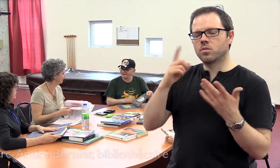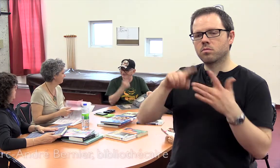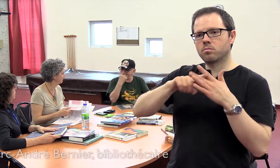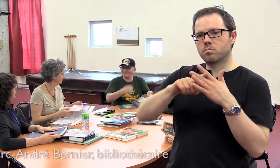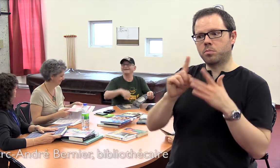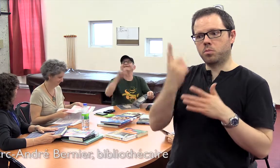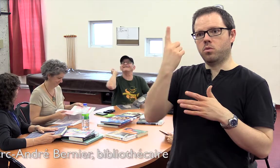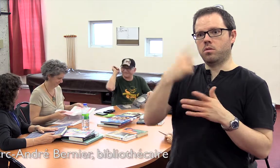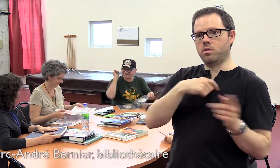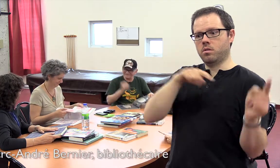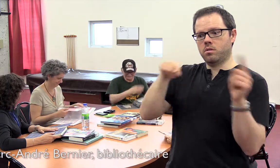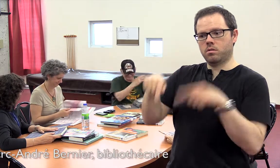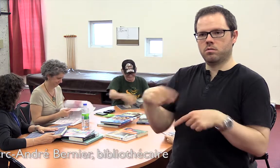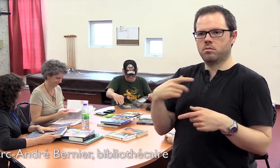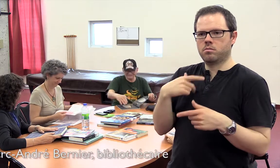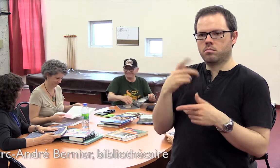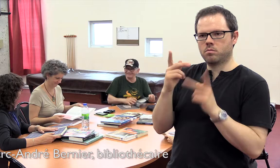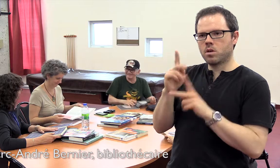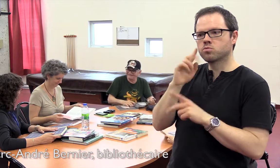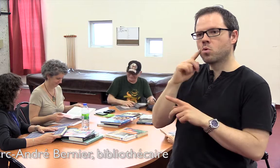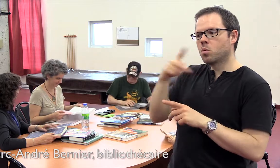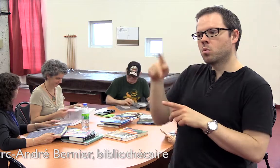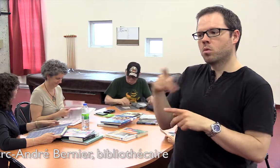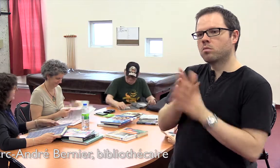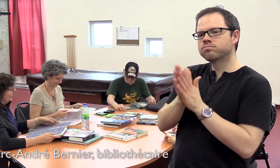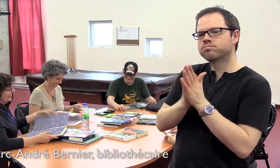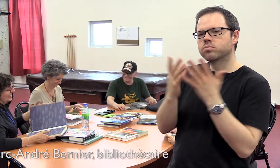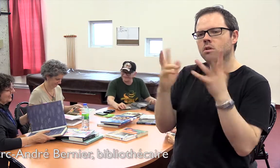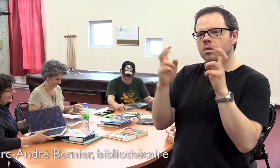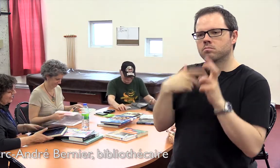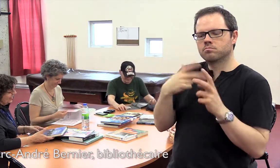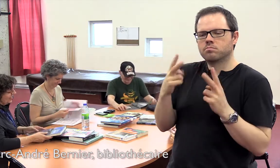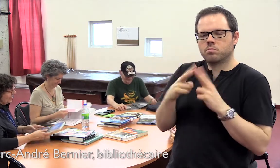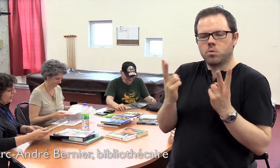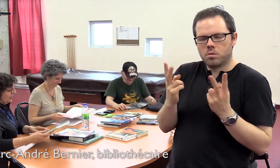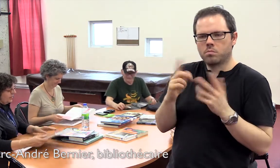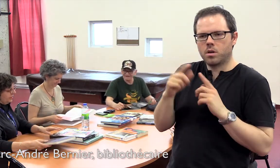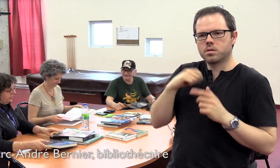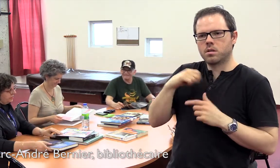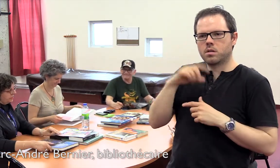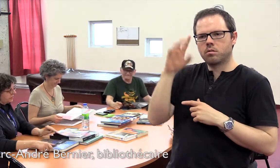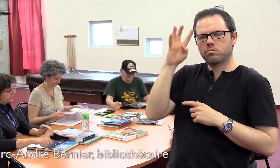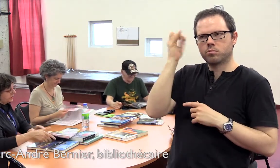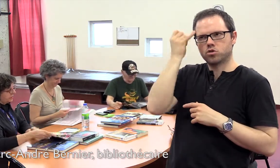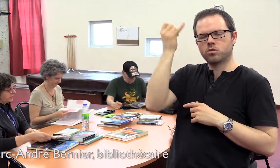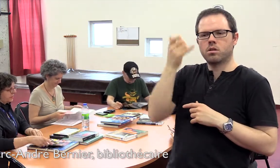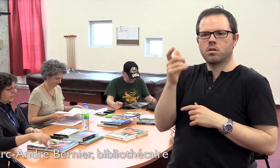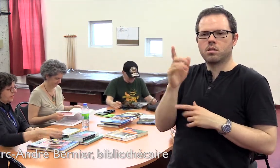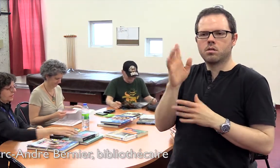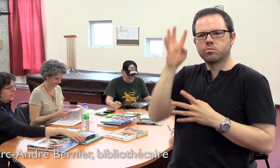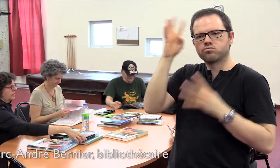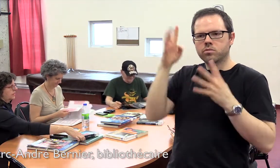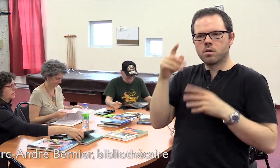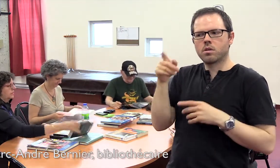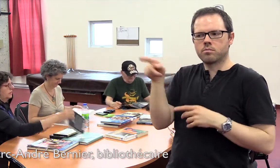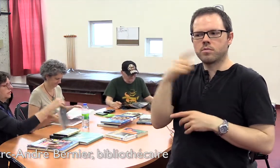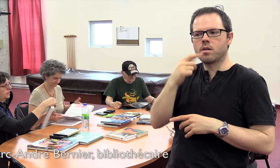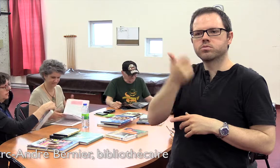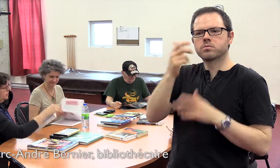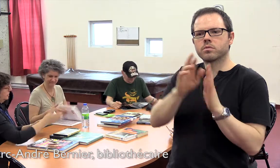En fait, la première fois que je suis venue ici, je n pas certaine nécessairement des sujets qui pouvaient les intéresser, mais je me suis dit, bien, peut-être qu